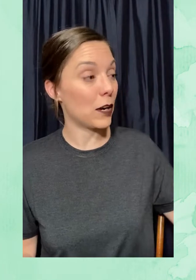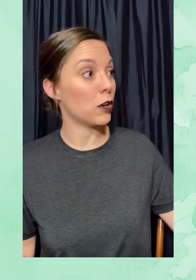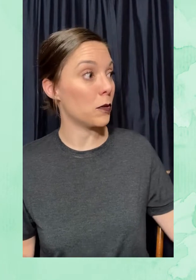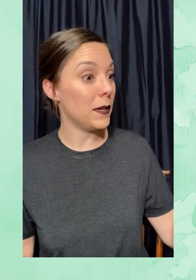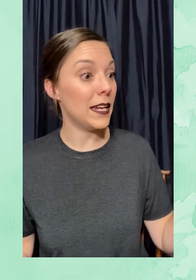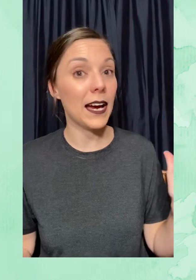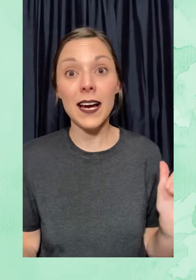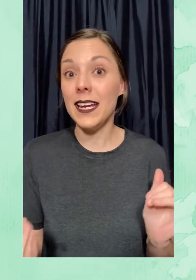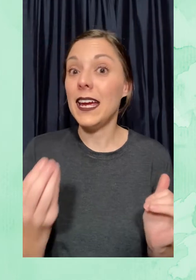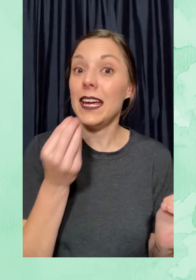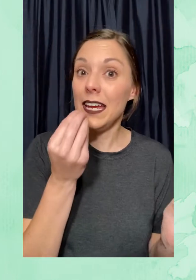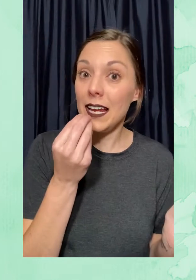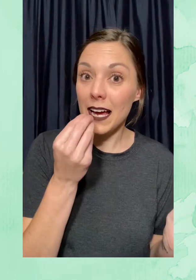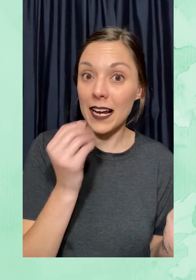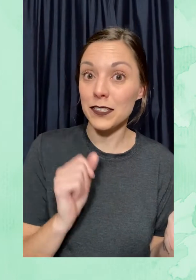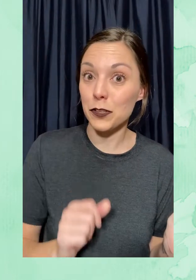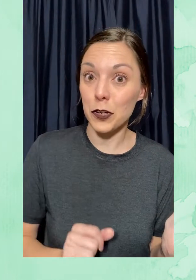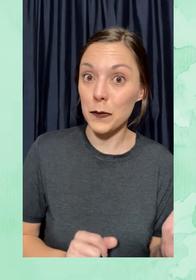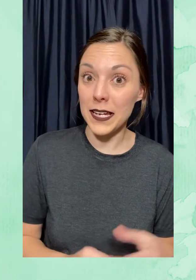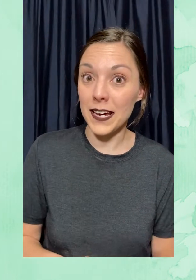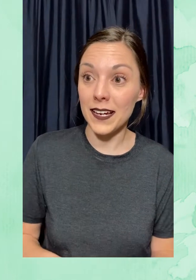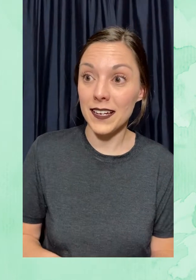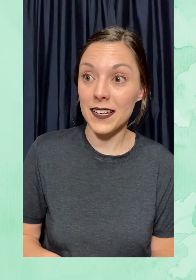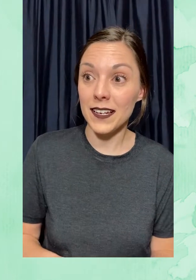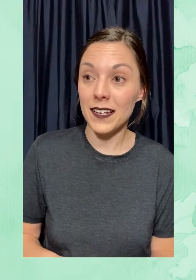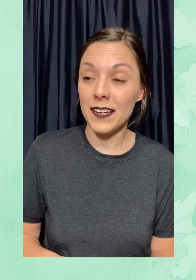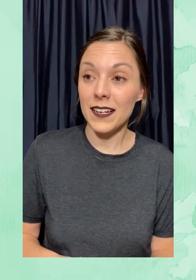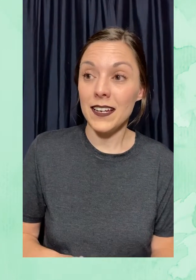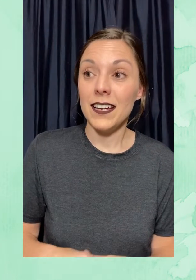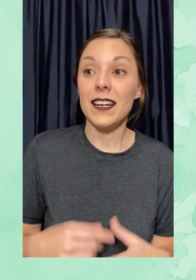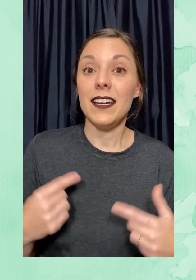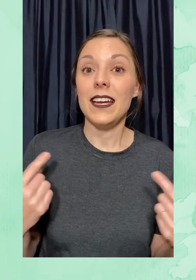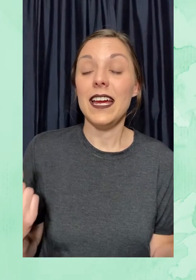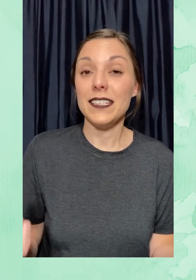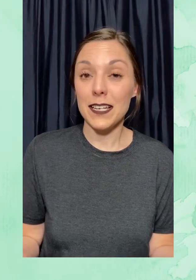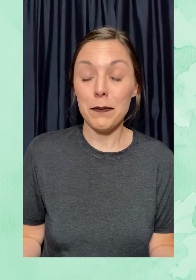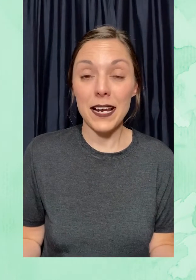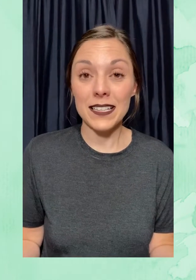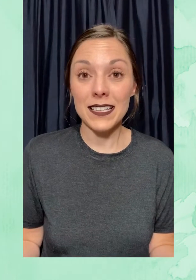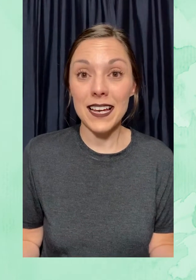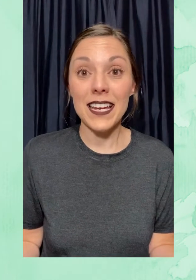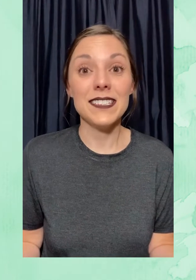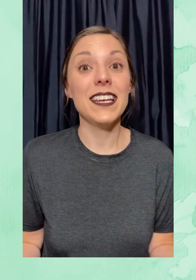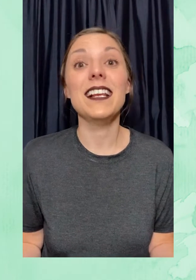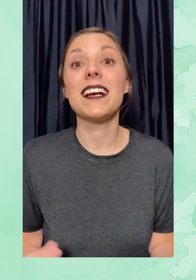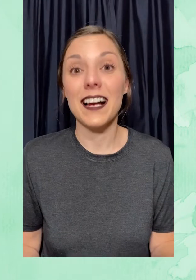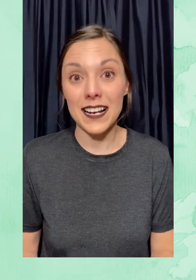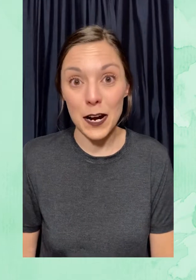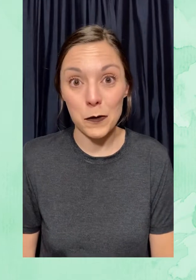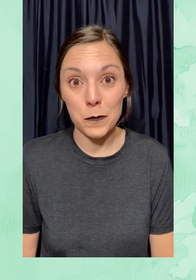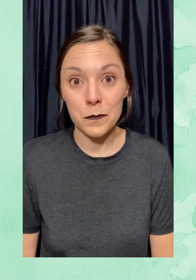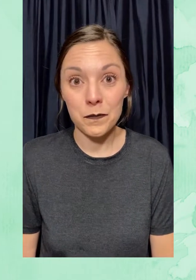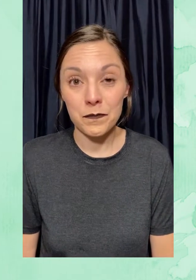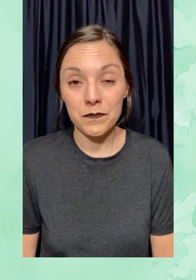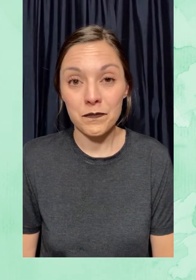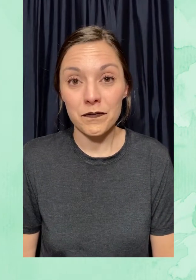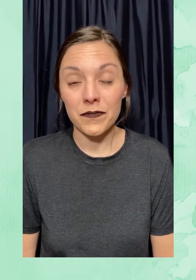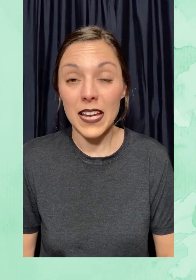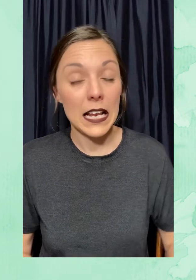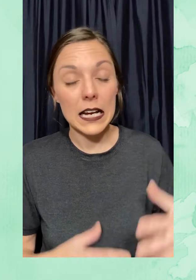la economía y la gastronomía. Esta planta es el cacao.